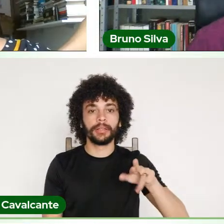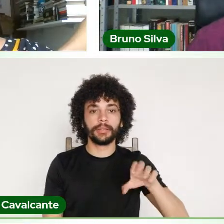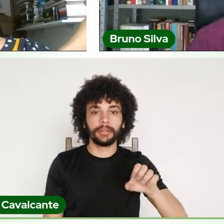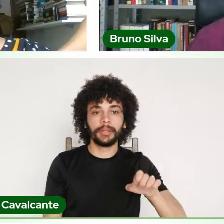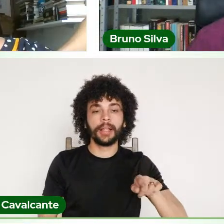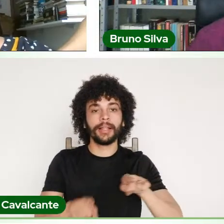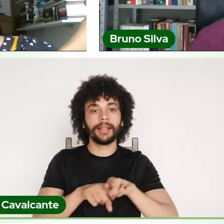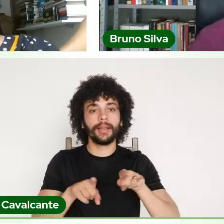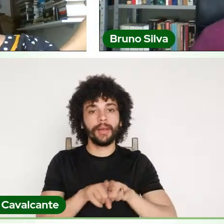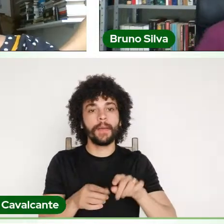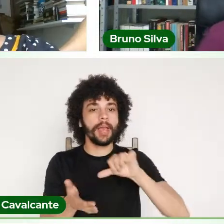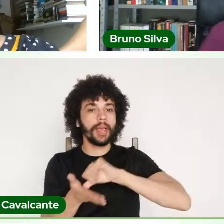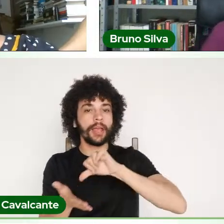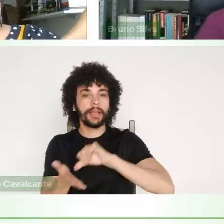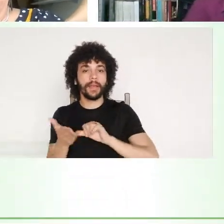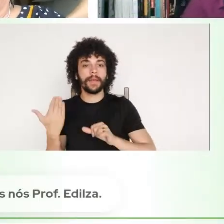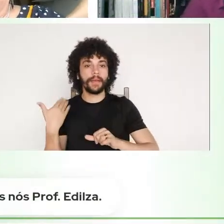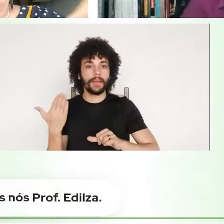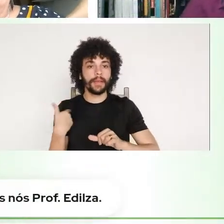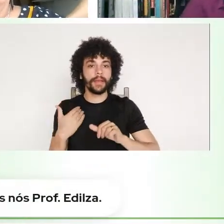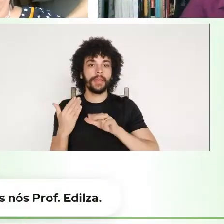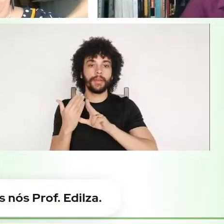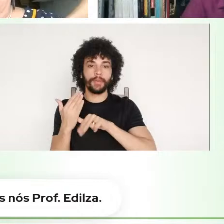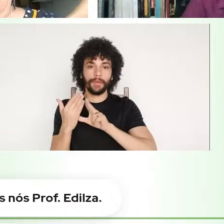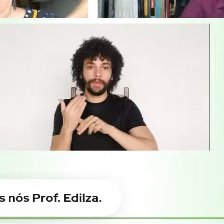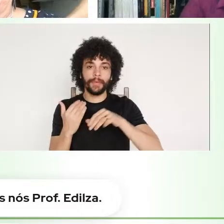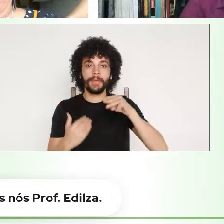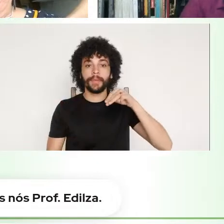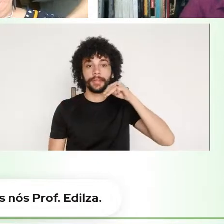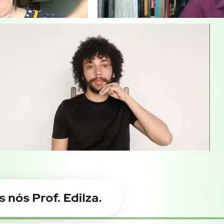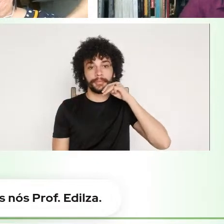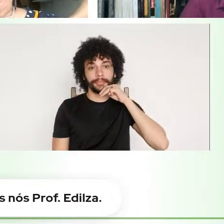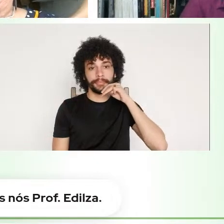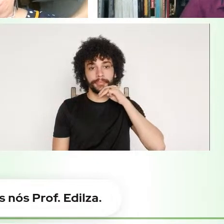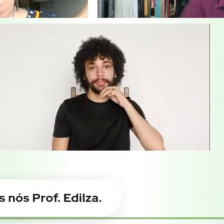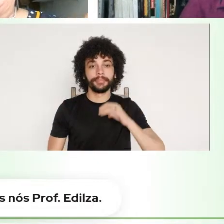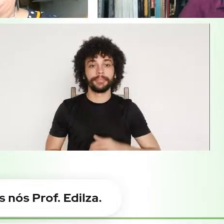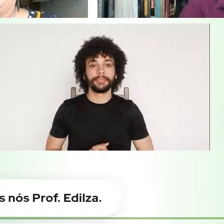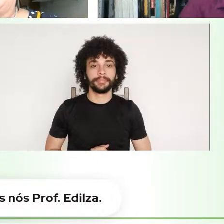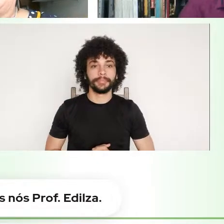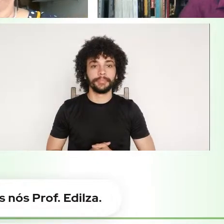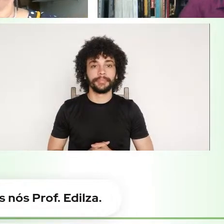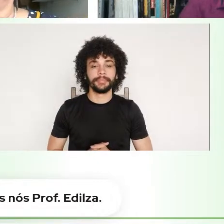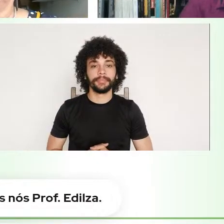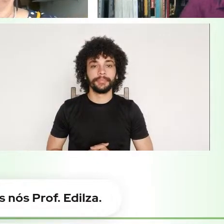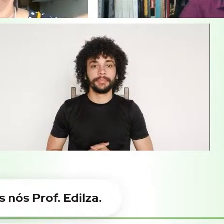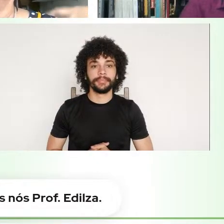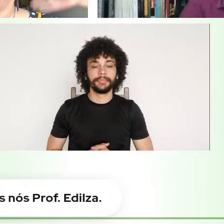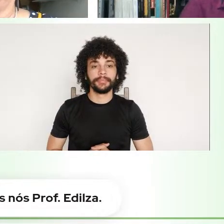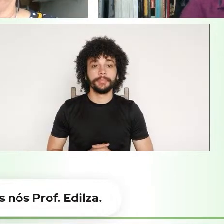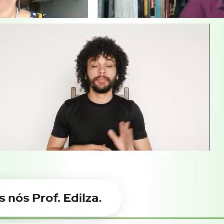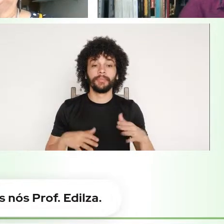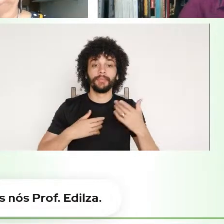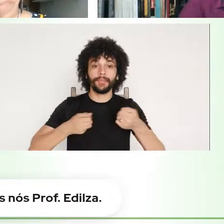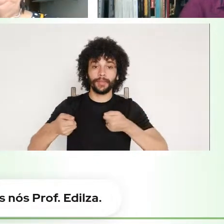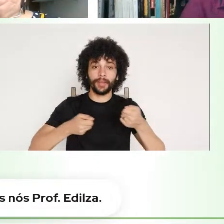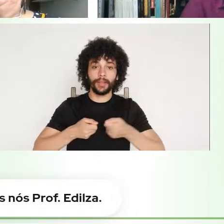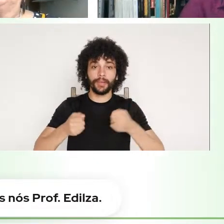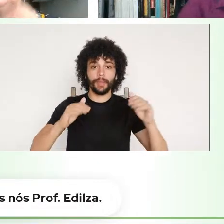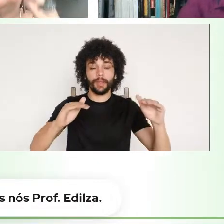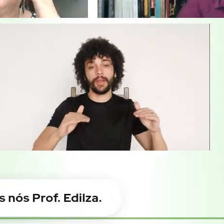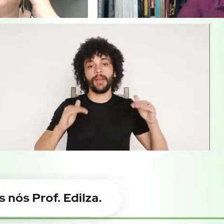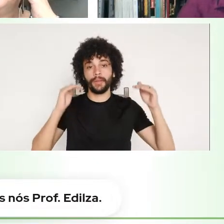com o antigo campus da UFPA em Marabá, né, e a administração superior, porque